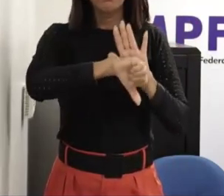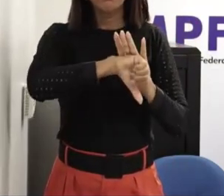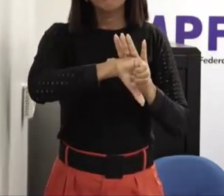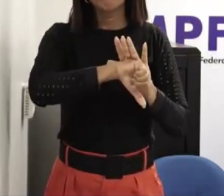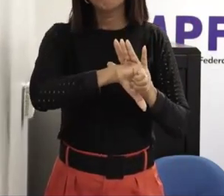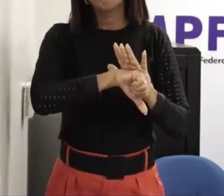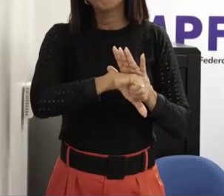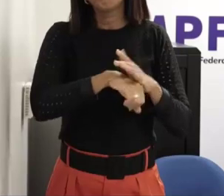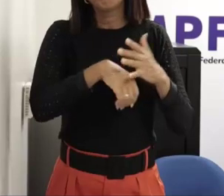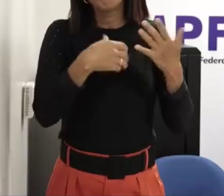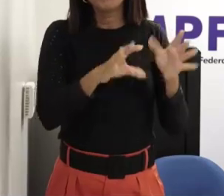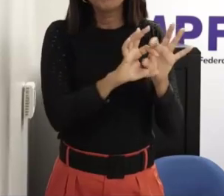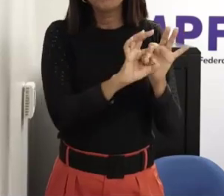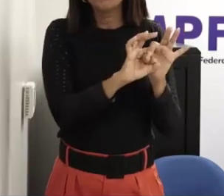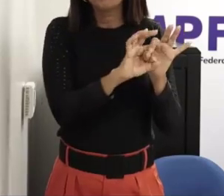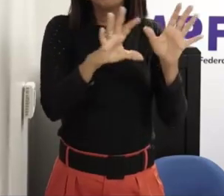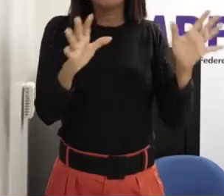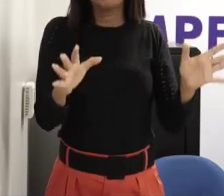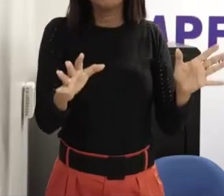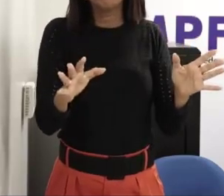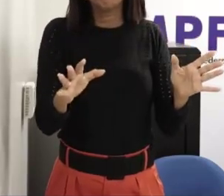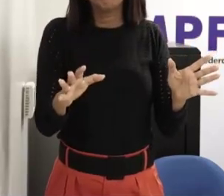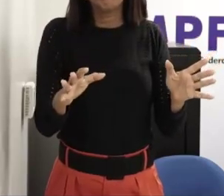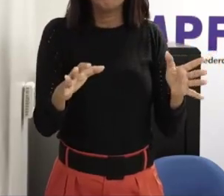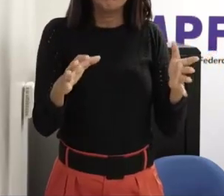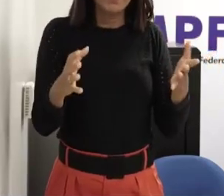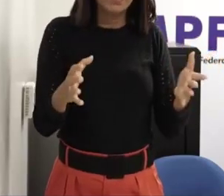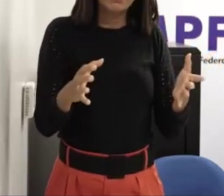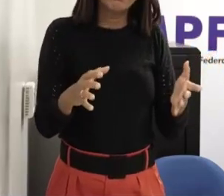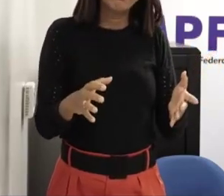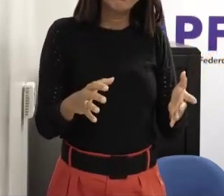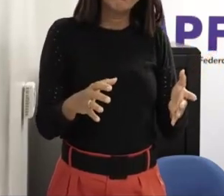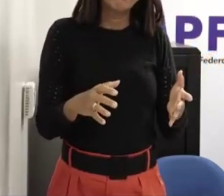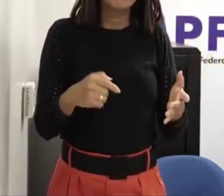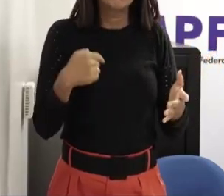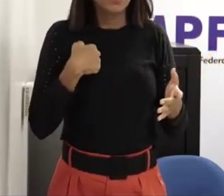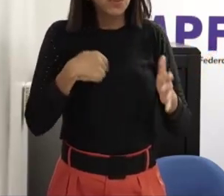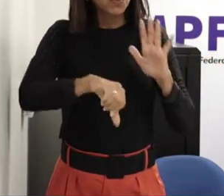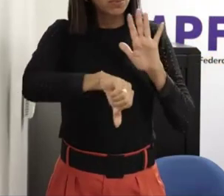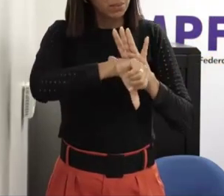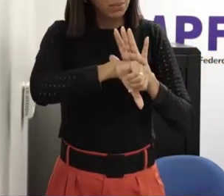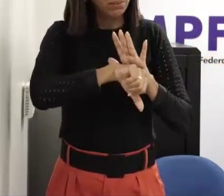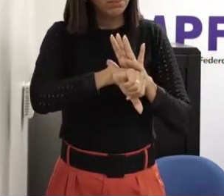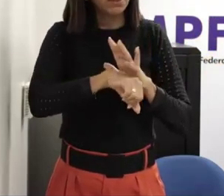a gente acaba sendo conivente em não tocar nesse assunto e esse é um assunto que deve ser tocado